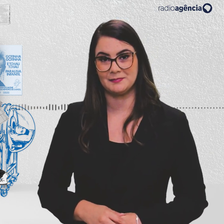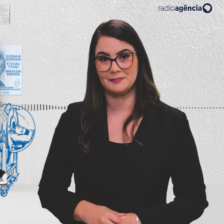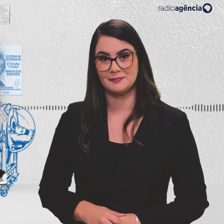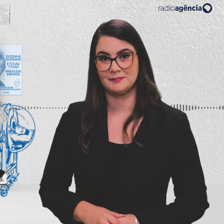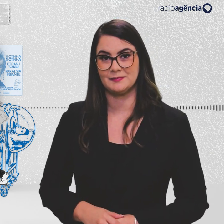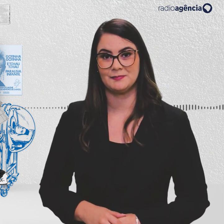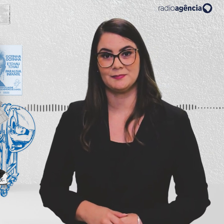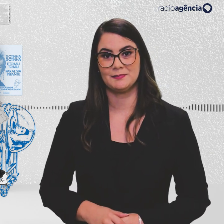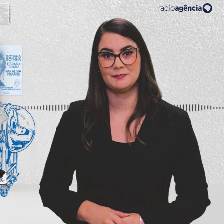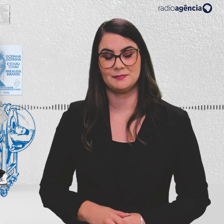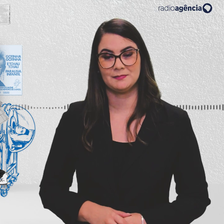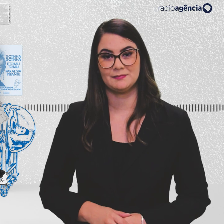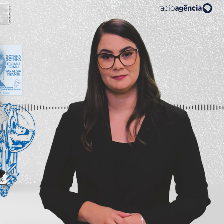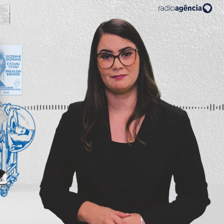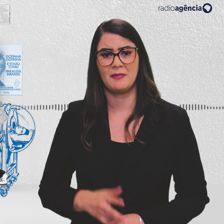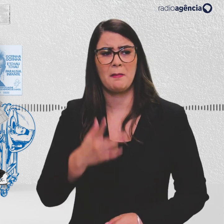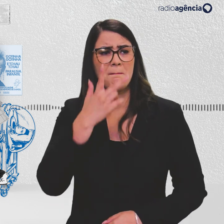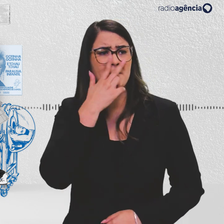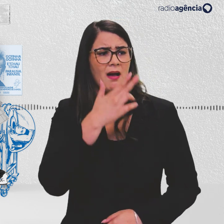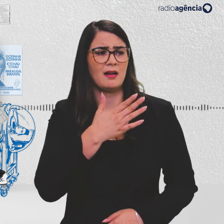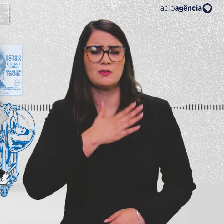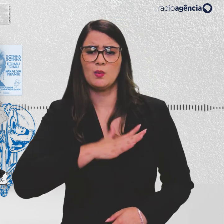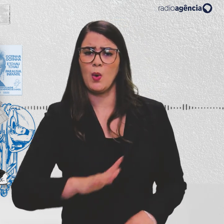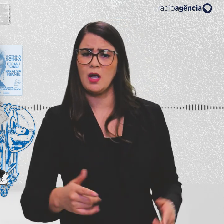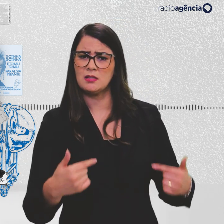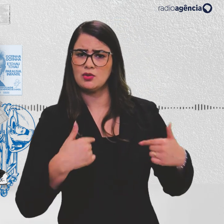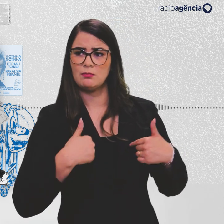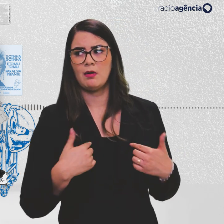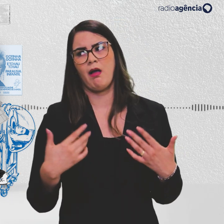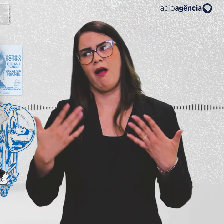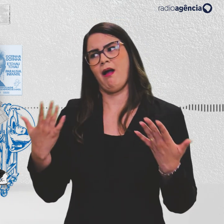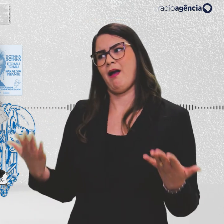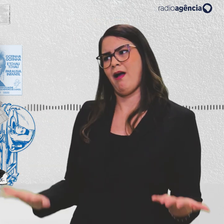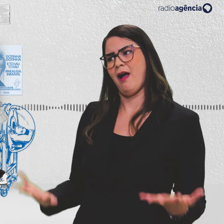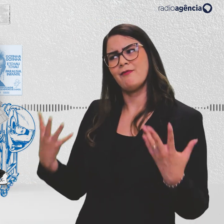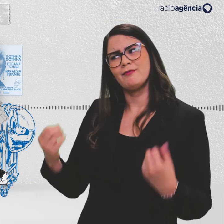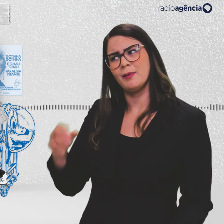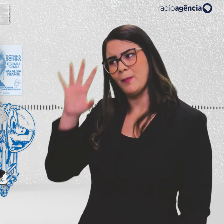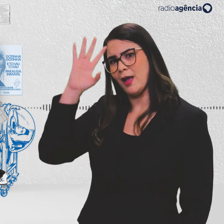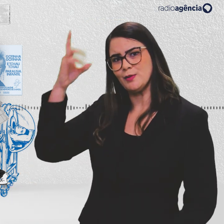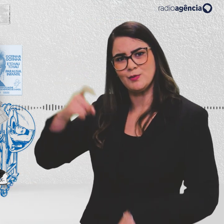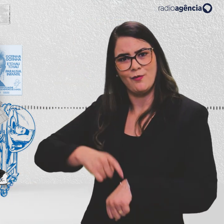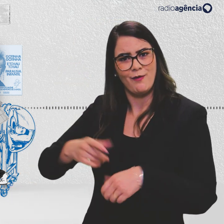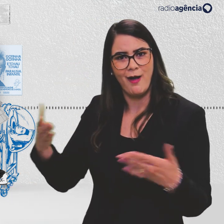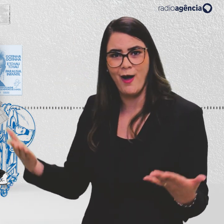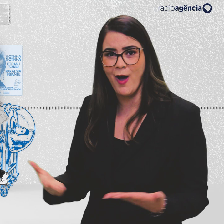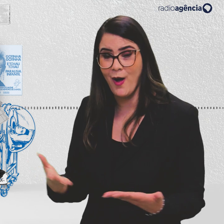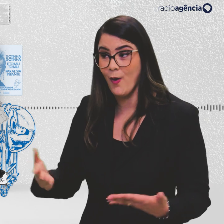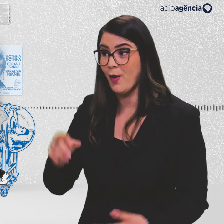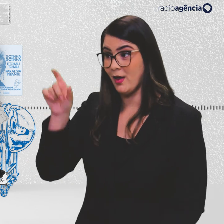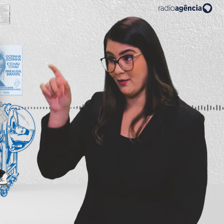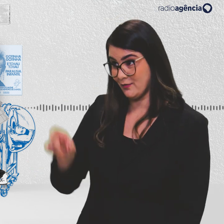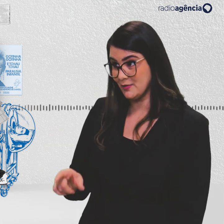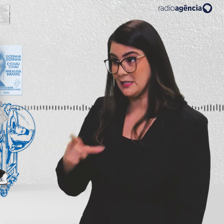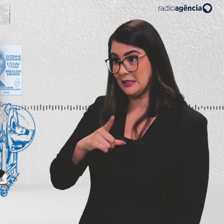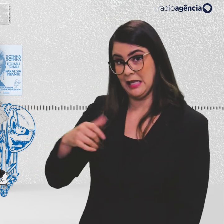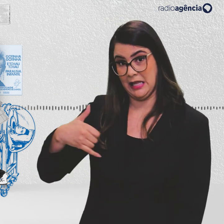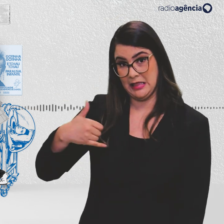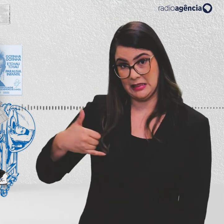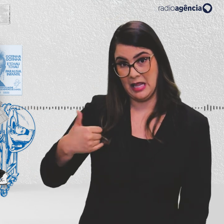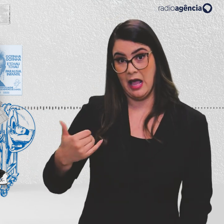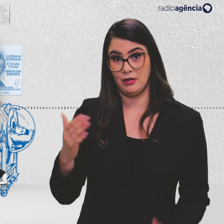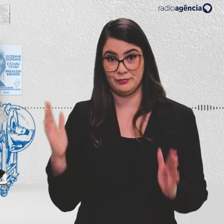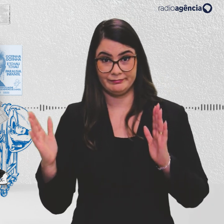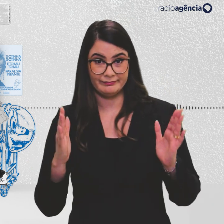nome. Parece que ninguém gosta de mim. Ora, ora, vamos resolver isso agora mesmo. Se você tem de três a doze ninhos,